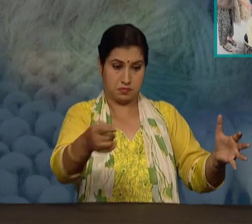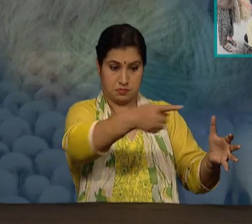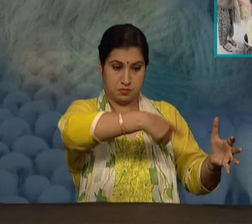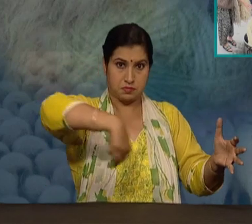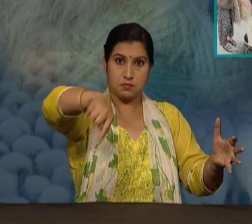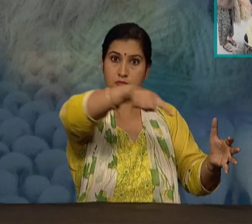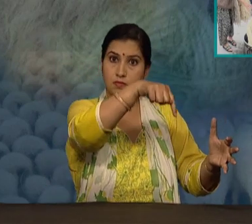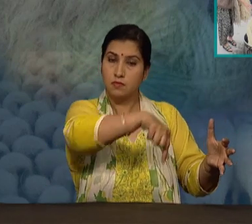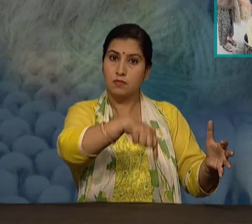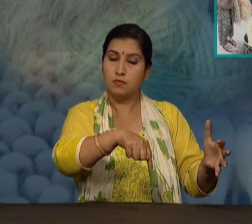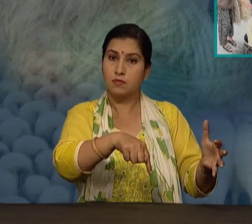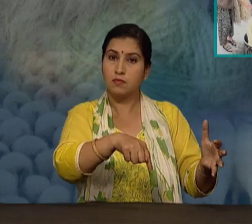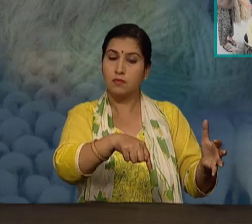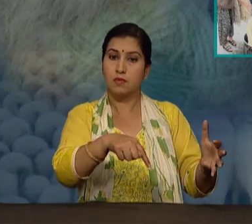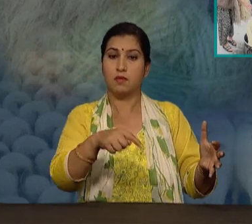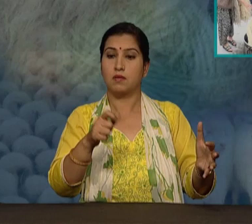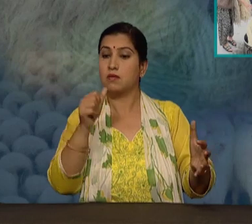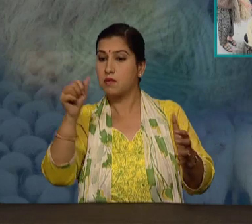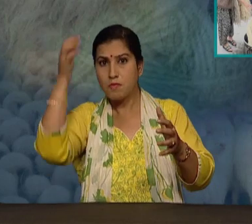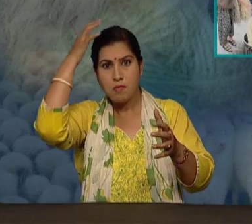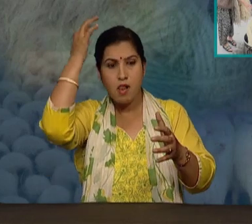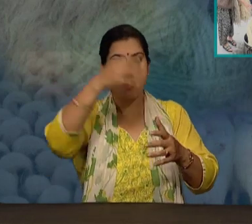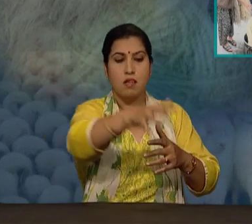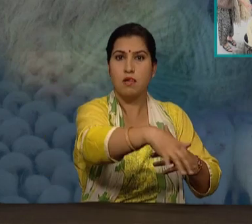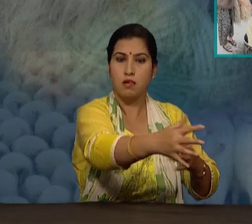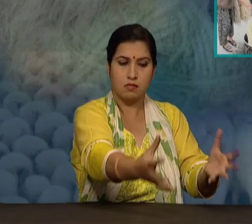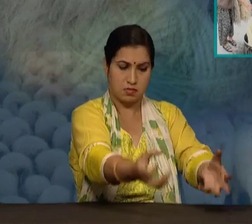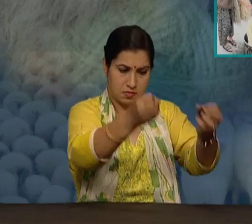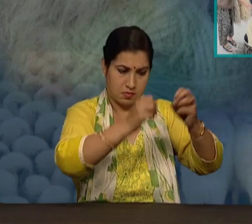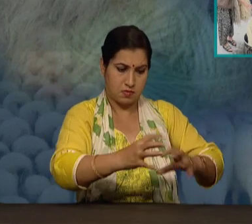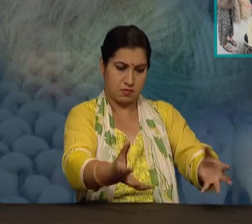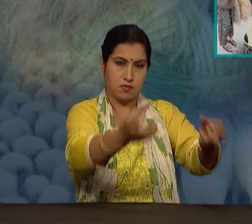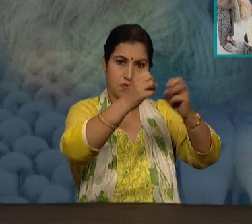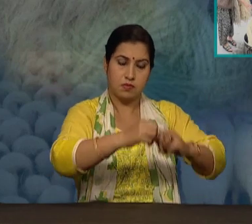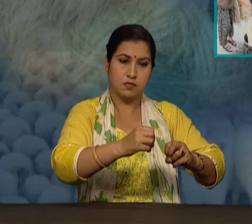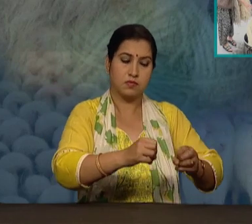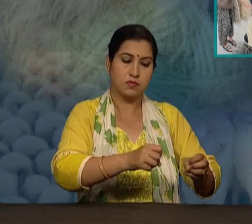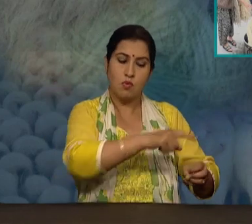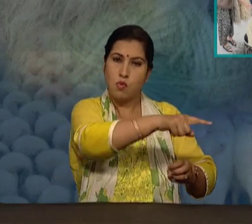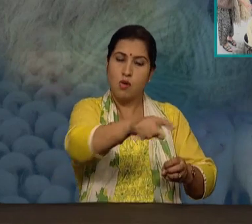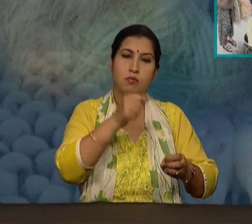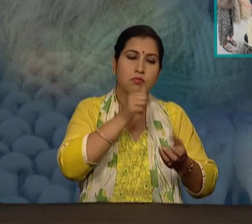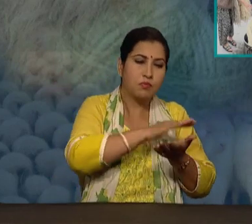इन बालों को डाल कर अच्छी तरह से धोया जाता है